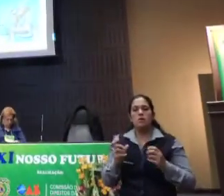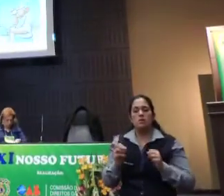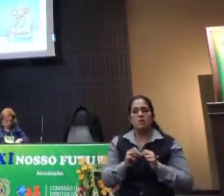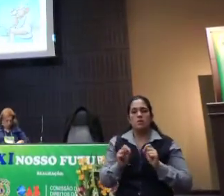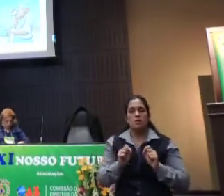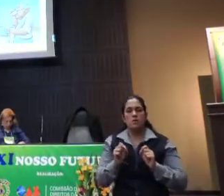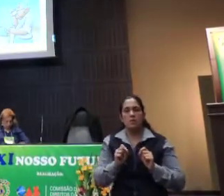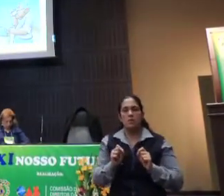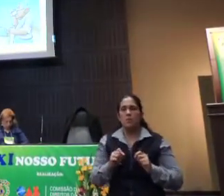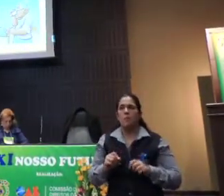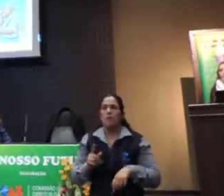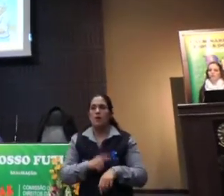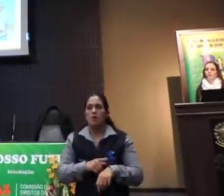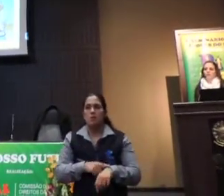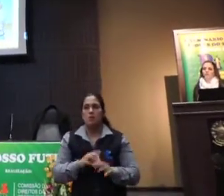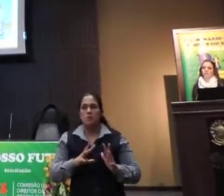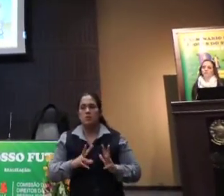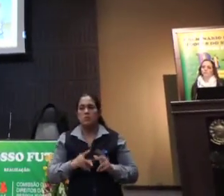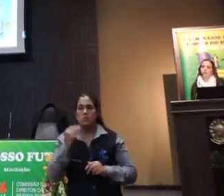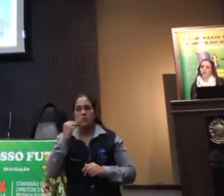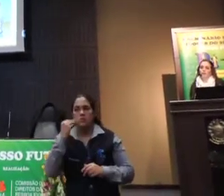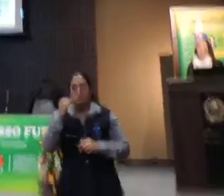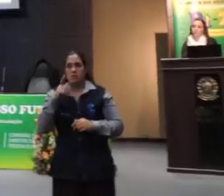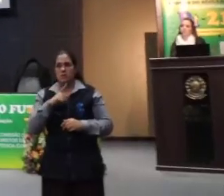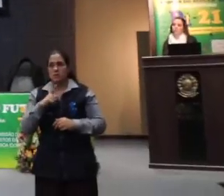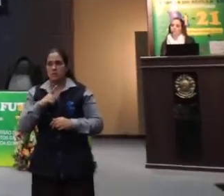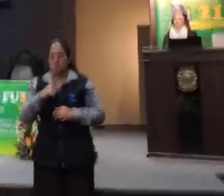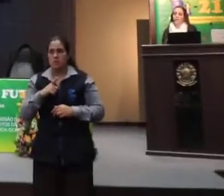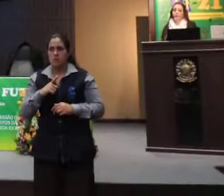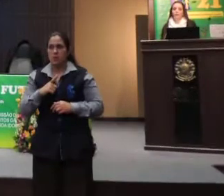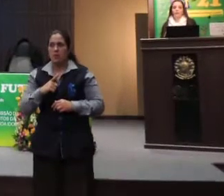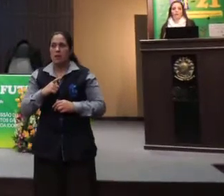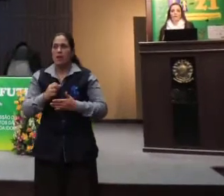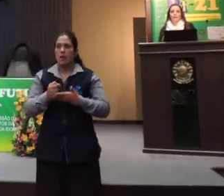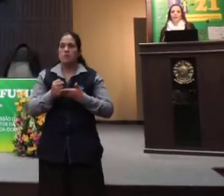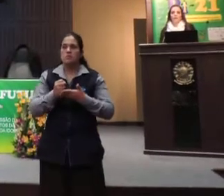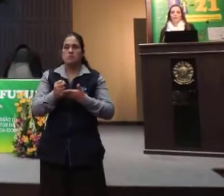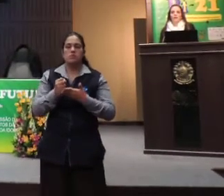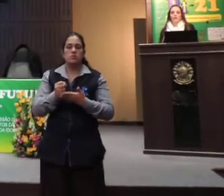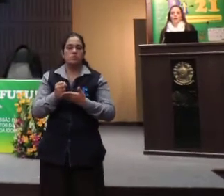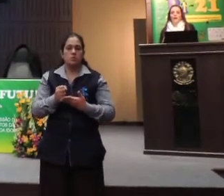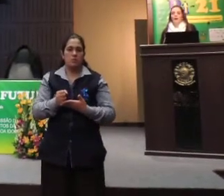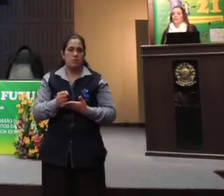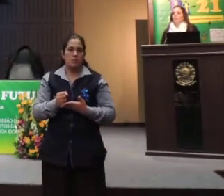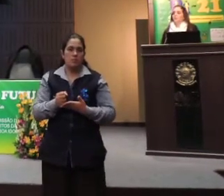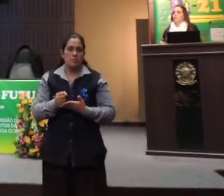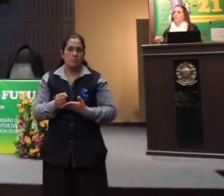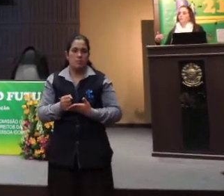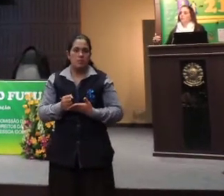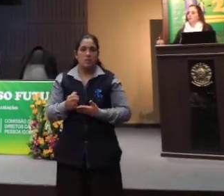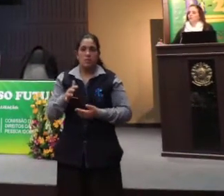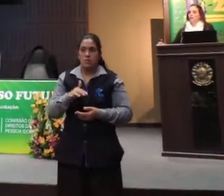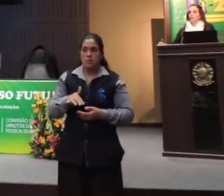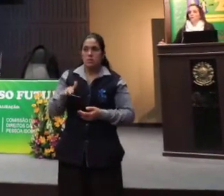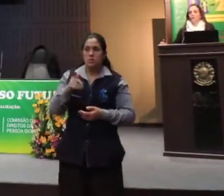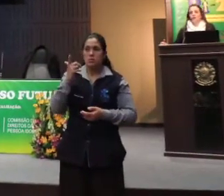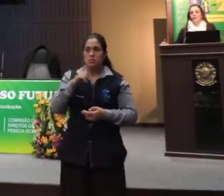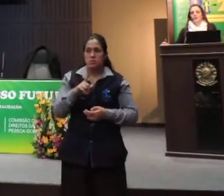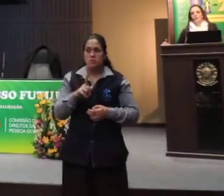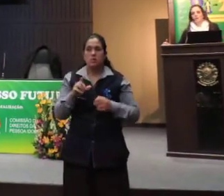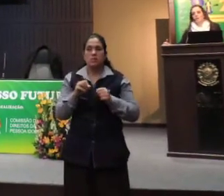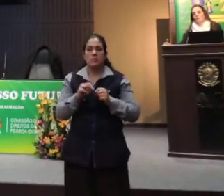da idade, com toda a experiência que ela nos traz, ela sirva para que a gente use